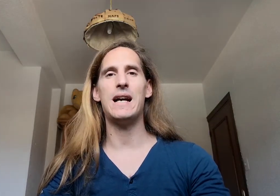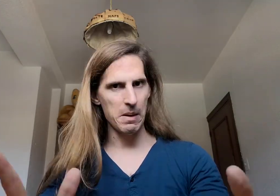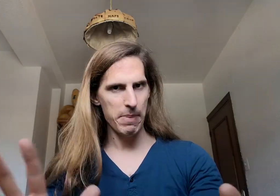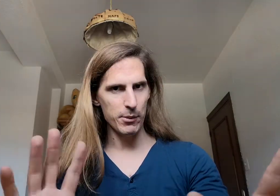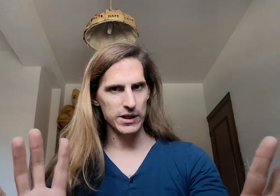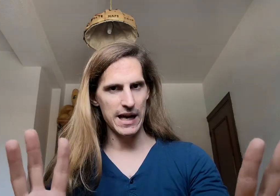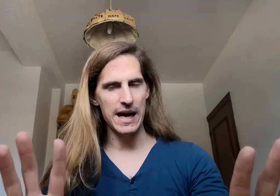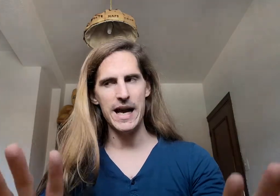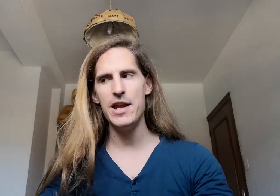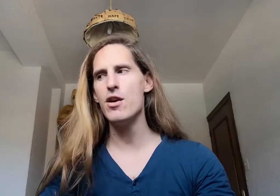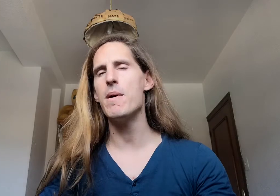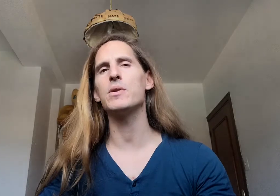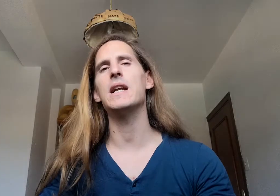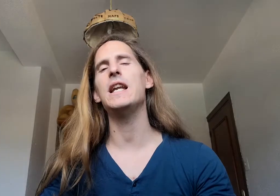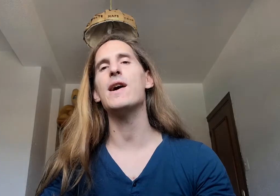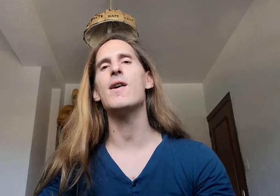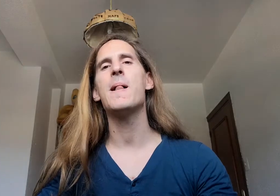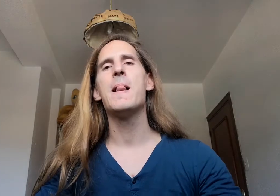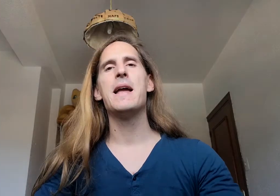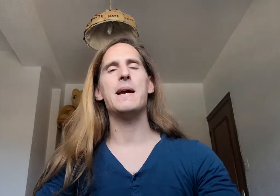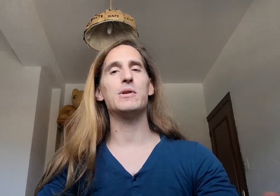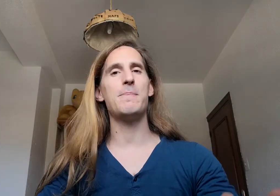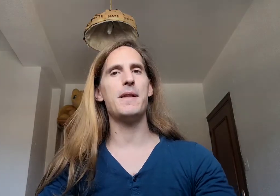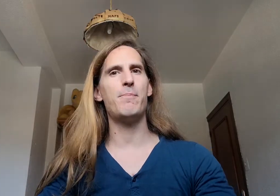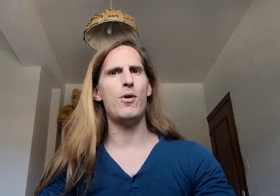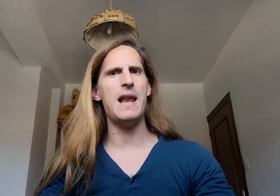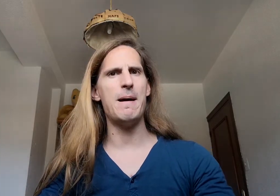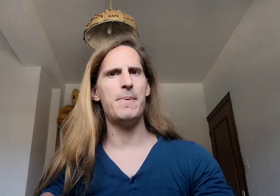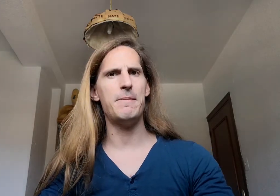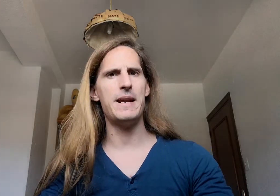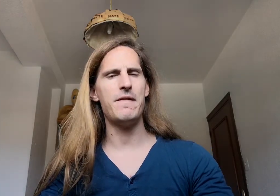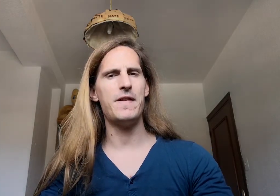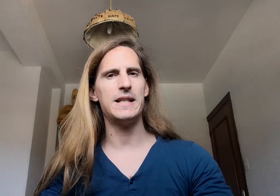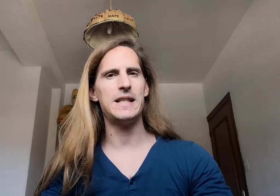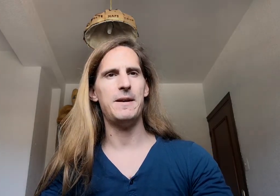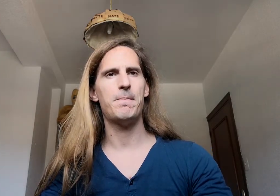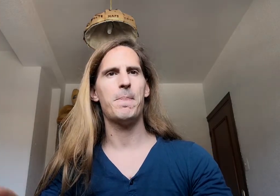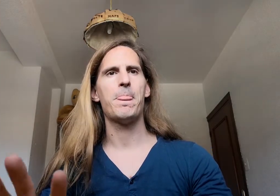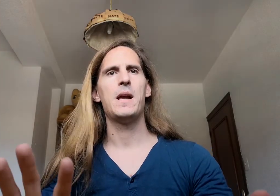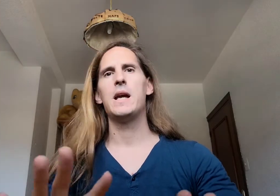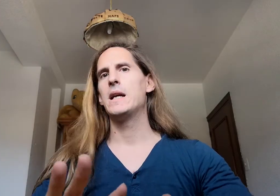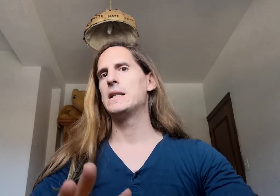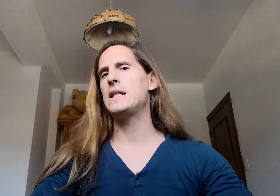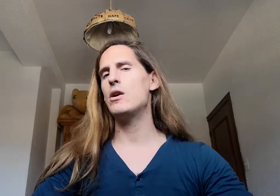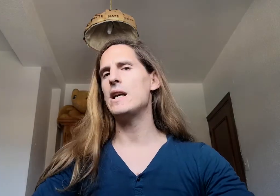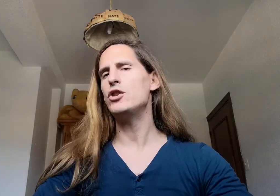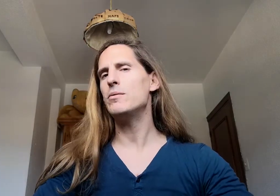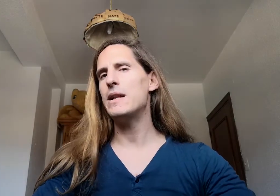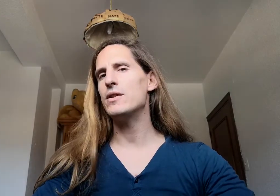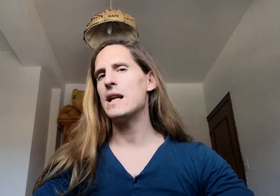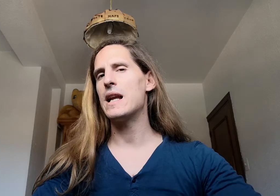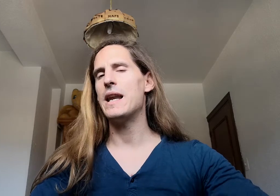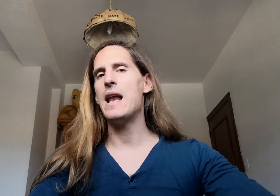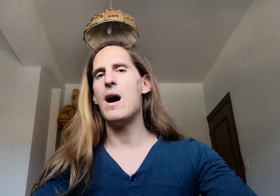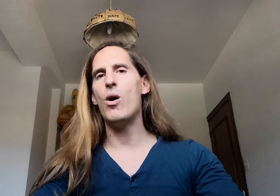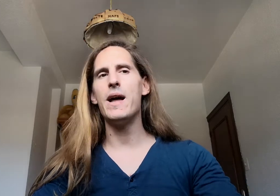vamos a ello vamos al lío y vamos a empezar por la primera frase si os estáis sumándose al canal ahora